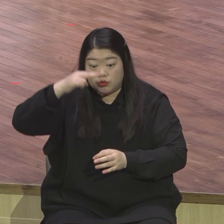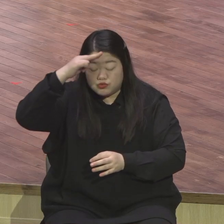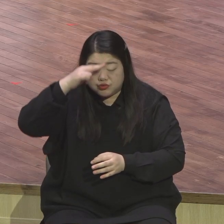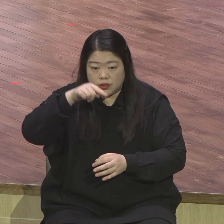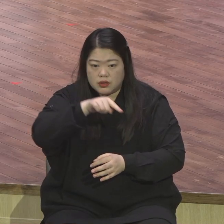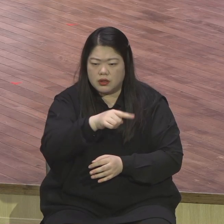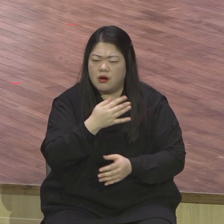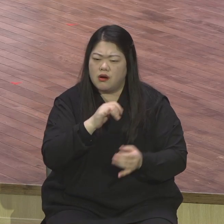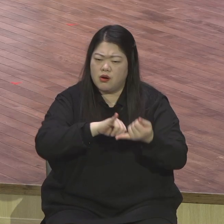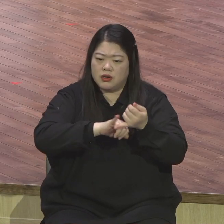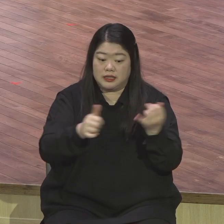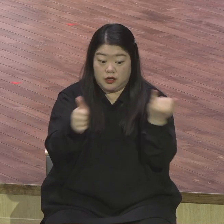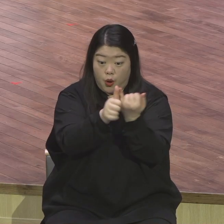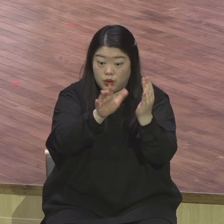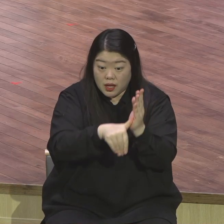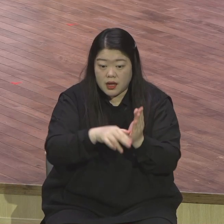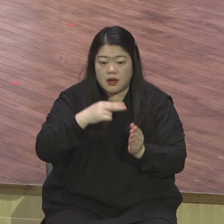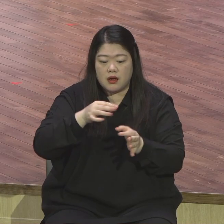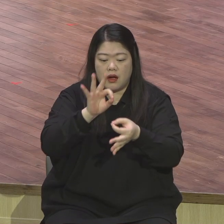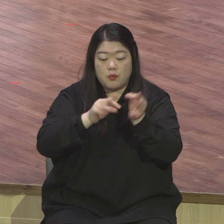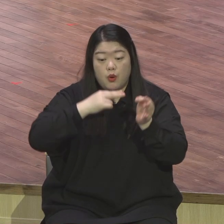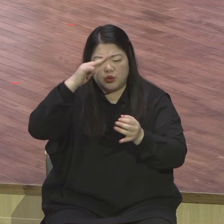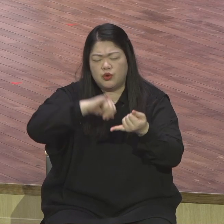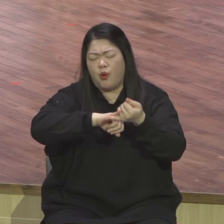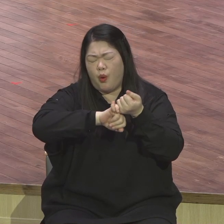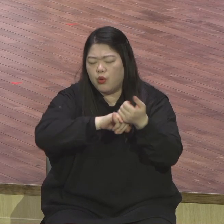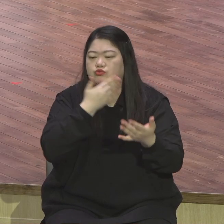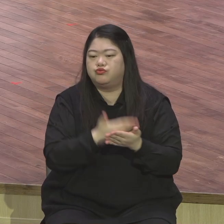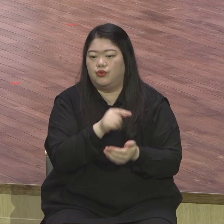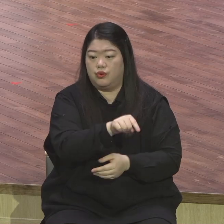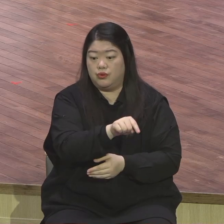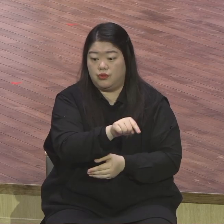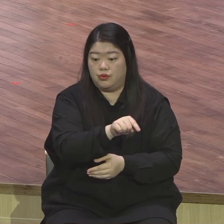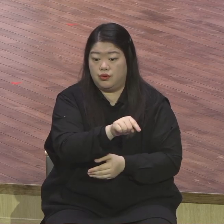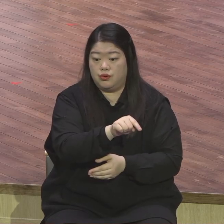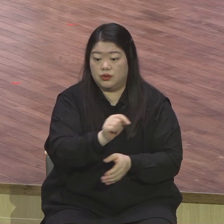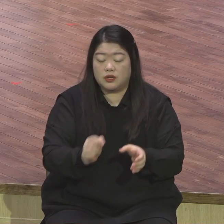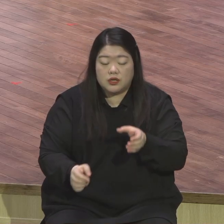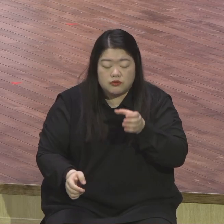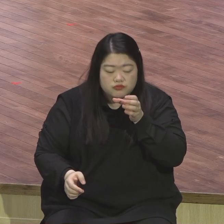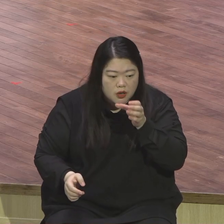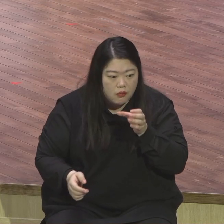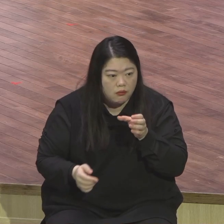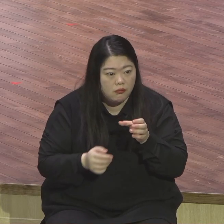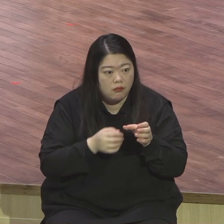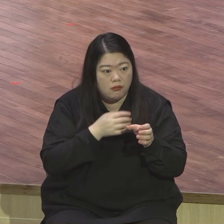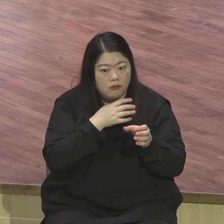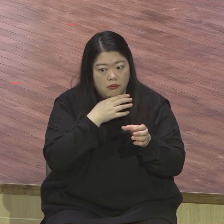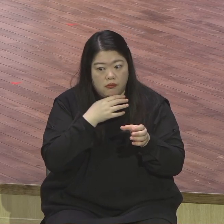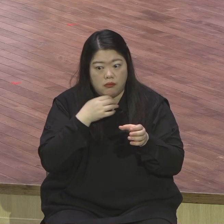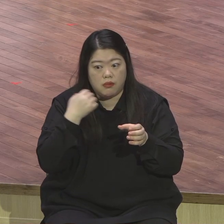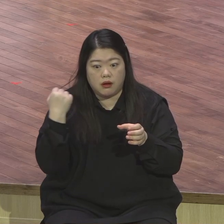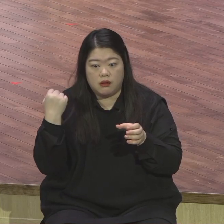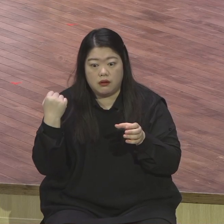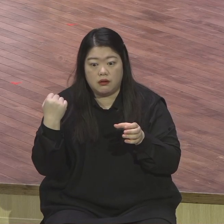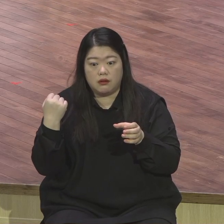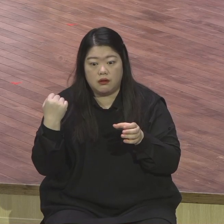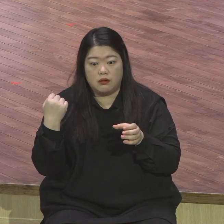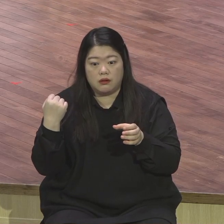물을 포도주로 바꿨다는 질적 변화 질적 변화 질적 변화지요 중요한 말이에요 질적 변화